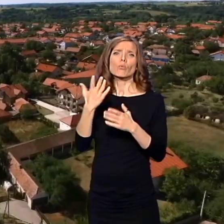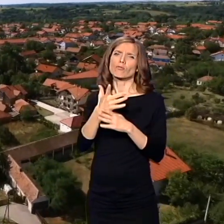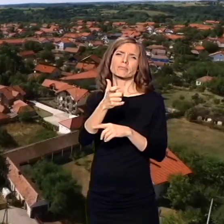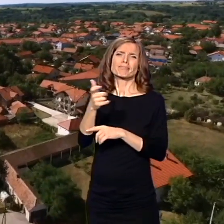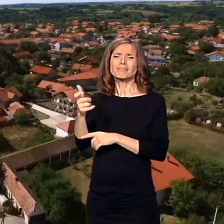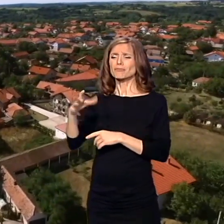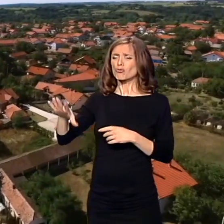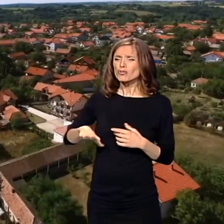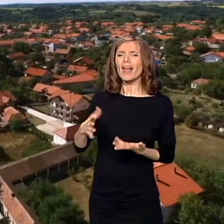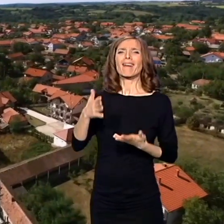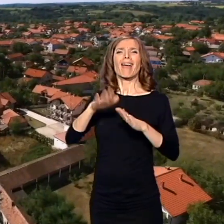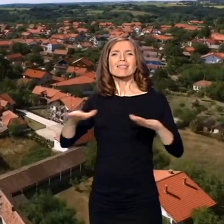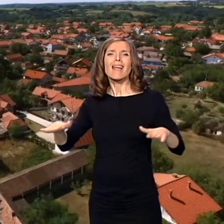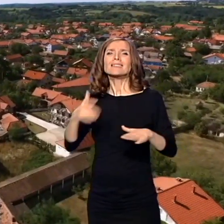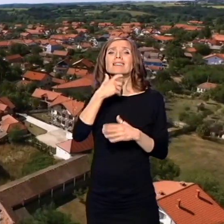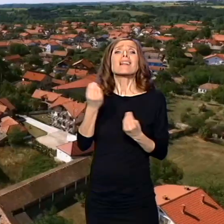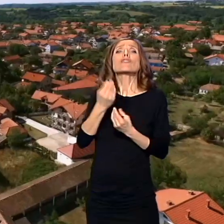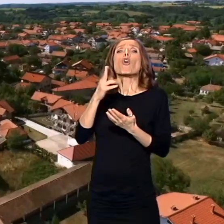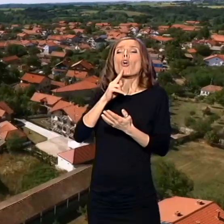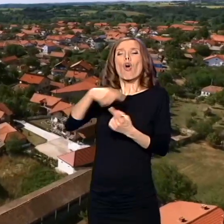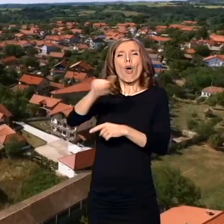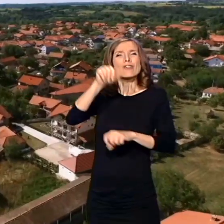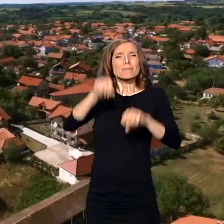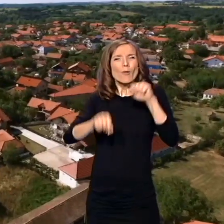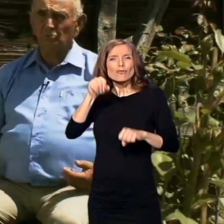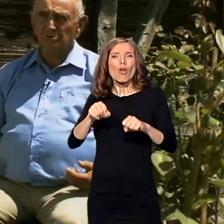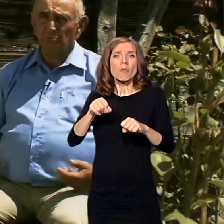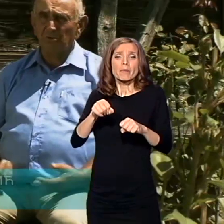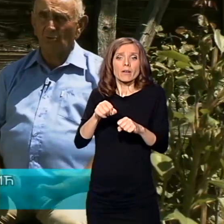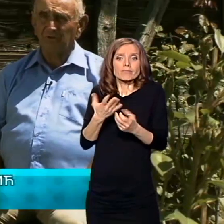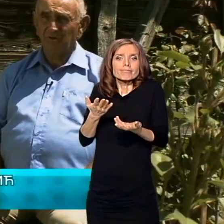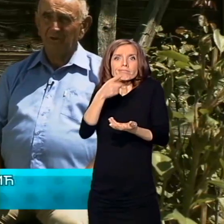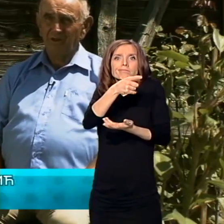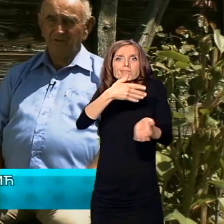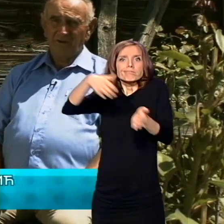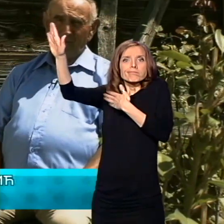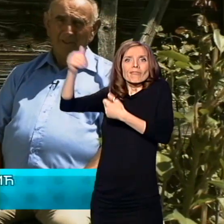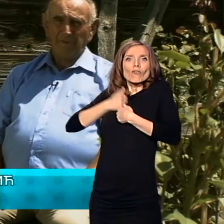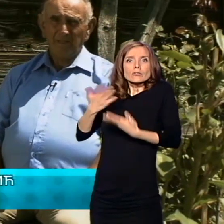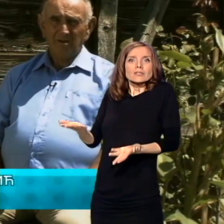starci, jer svi su ovi sposobni koji su bili mobilisani, oni nisu bili ovde.